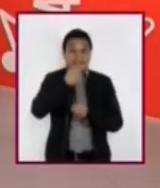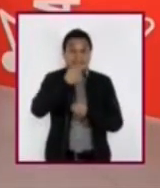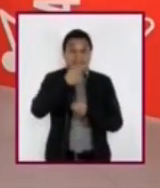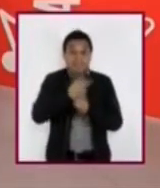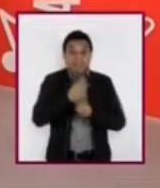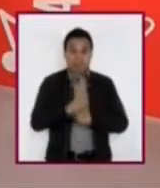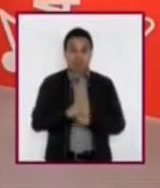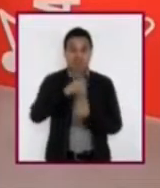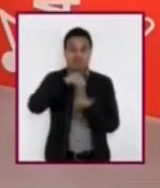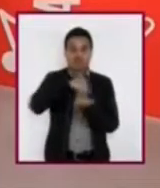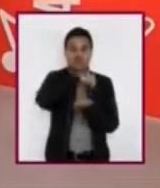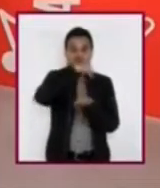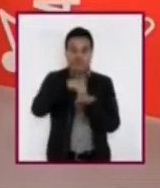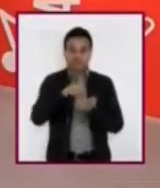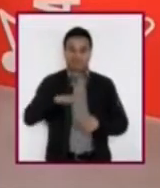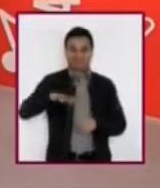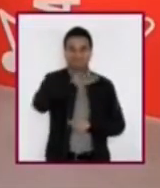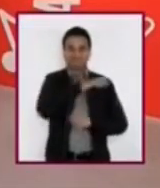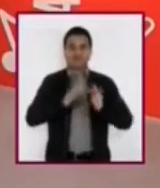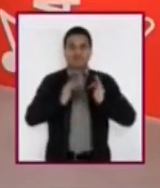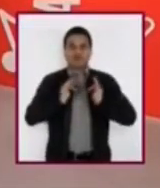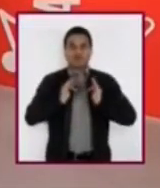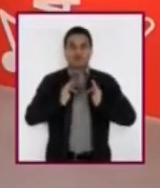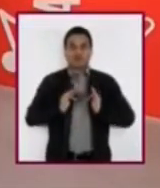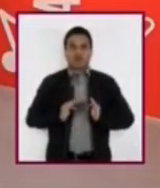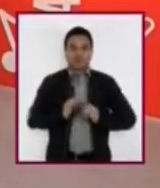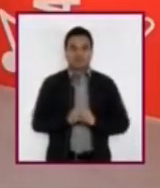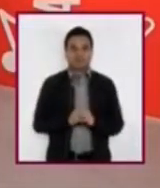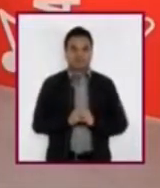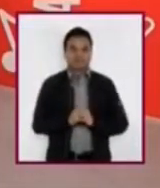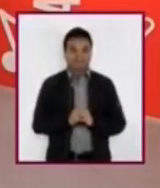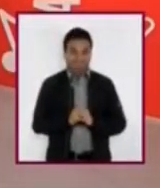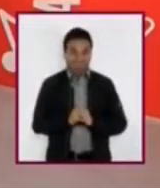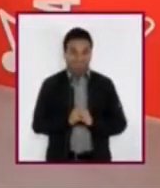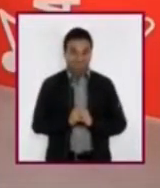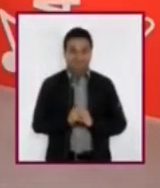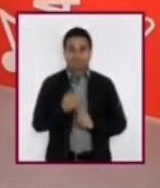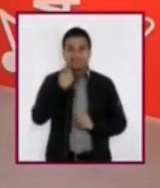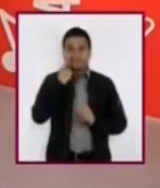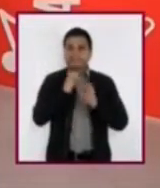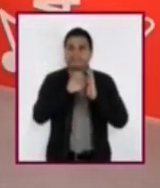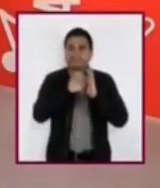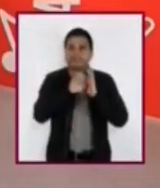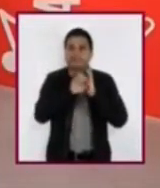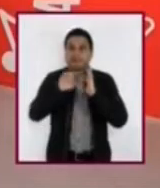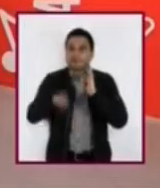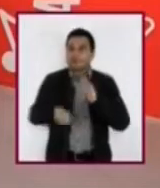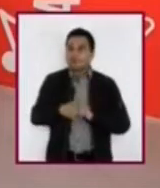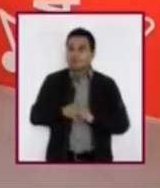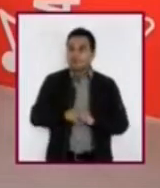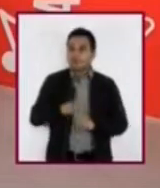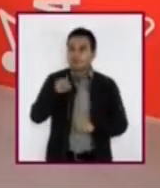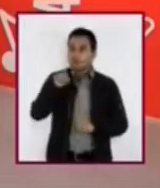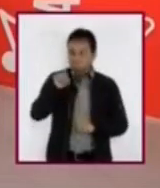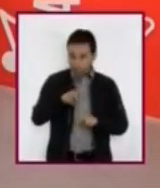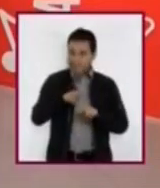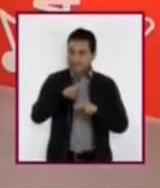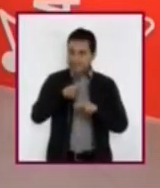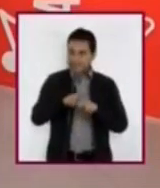coloquen en un lugar cómodo. Por ejemplo, tú Héctor, siéntate aquí en este lugar.